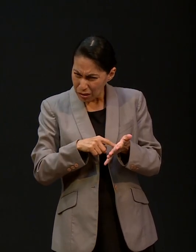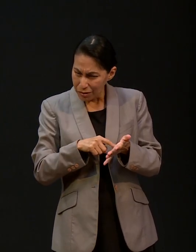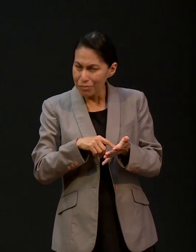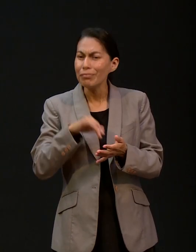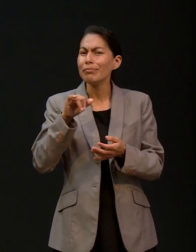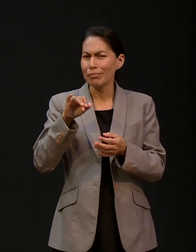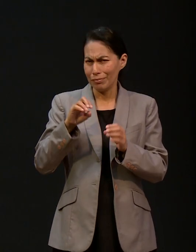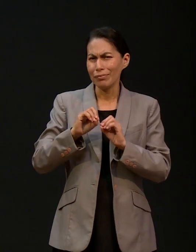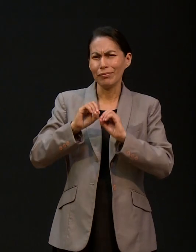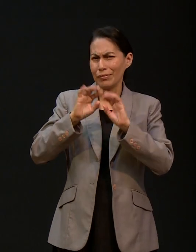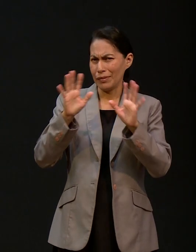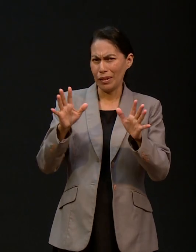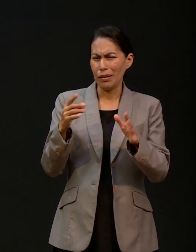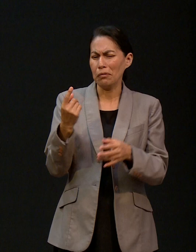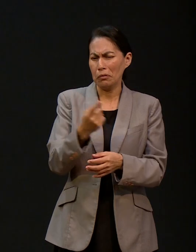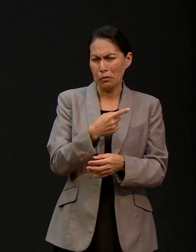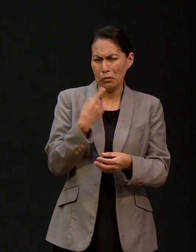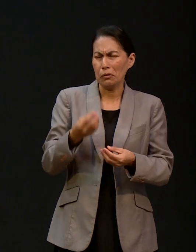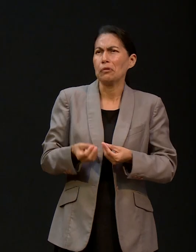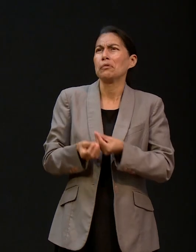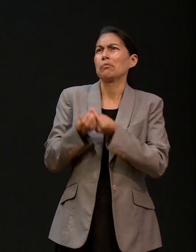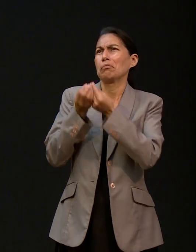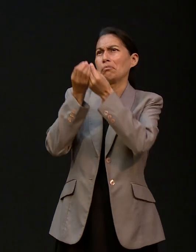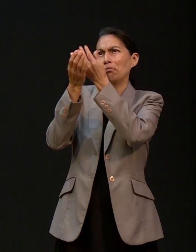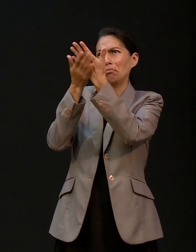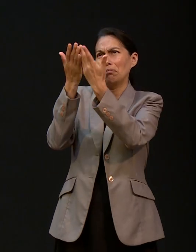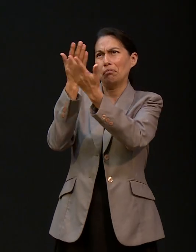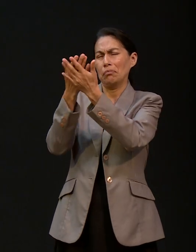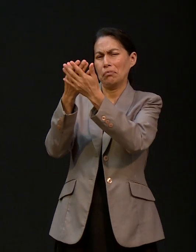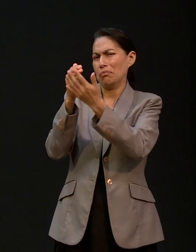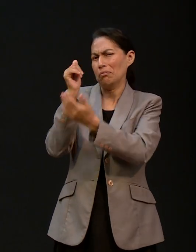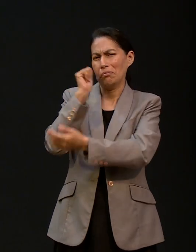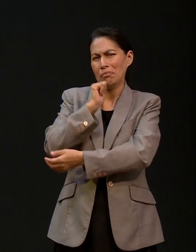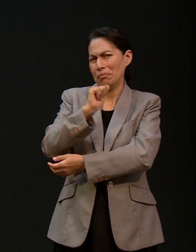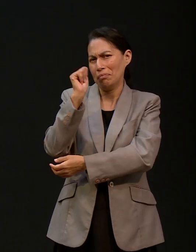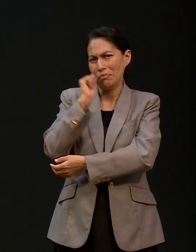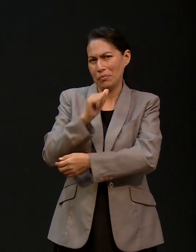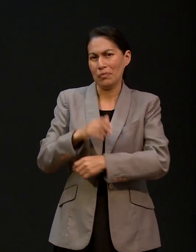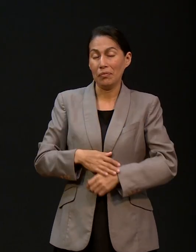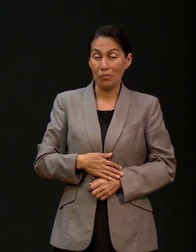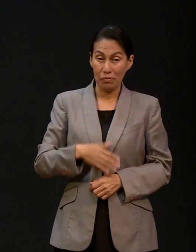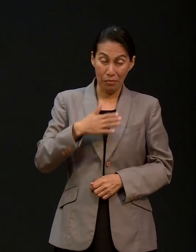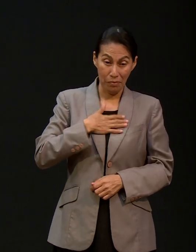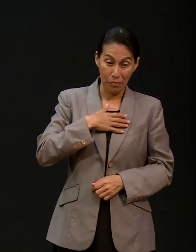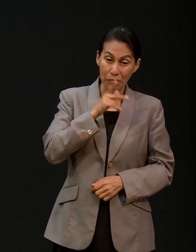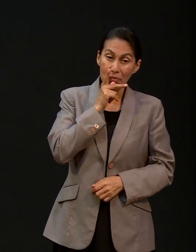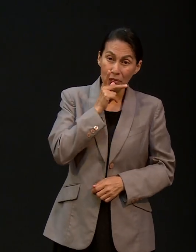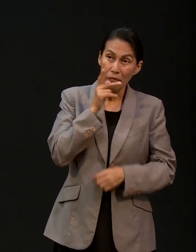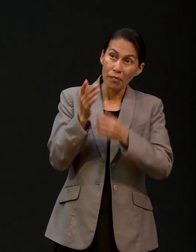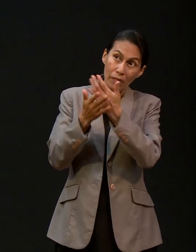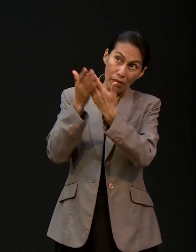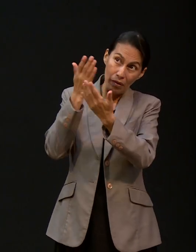Claro que sí, le digo, y en sus manos estamos. Amén. Ahí ha estado siempre mi papá en manos de Dios.